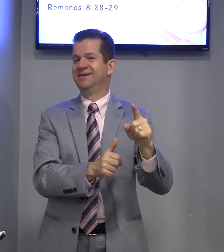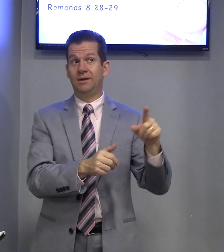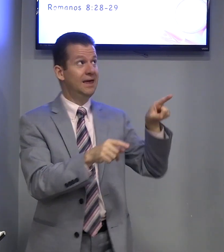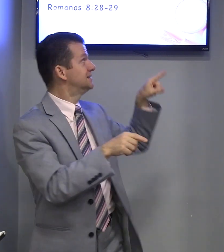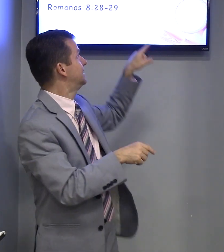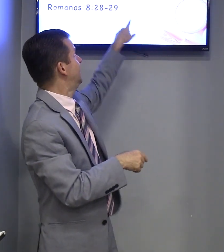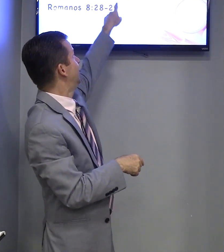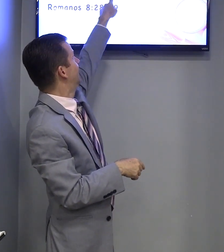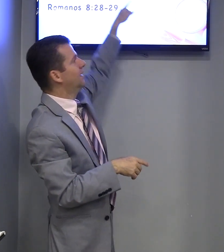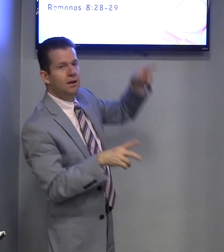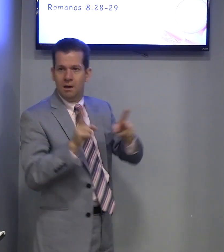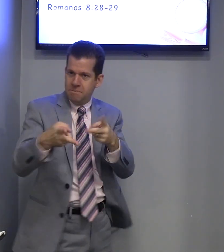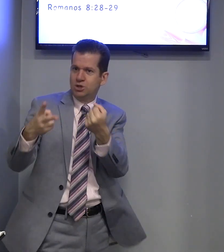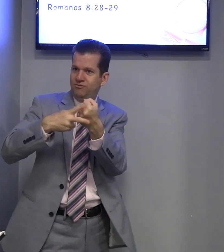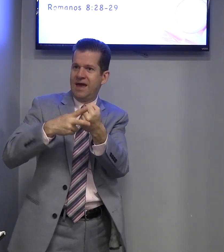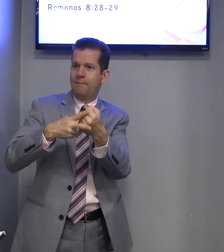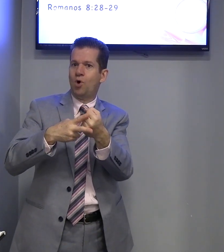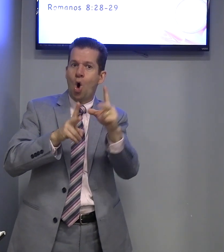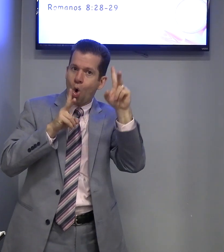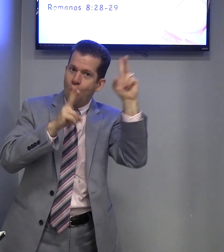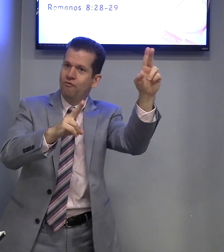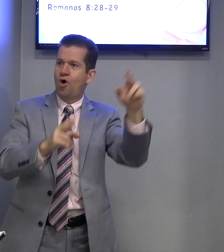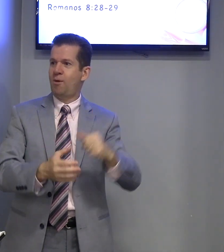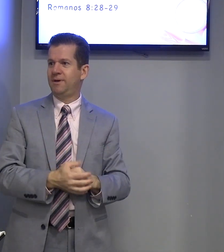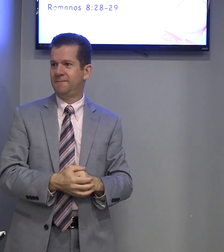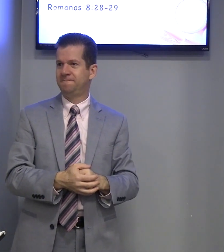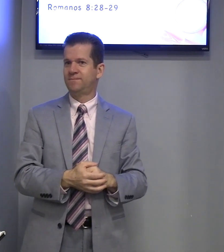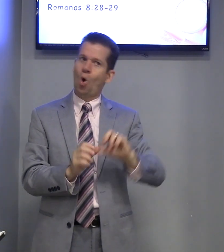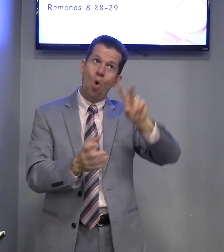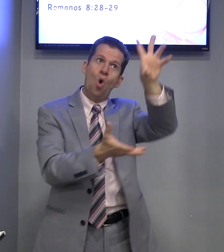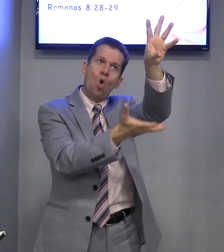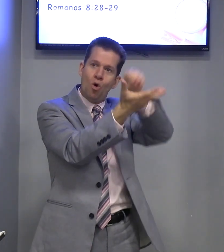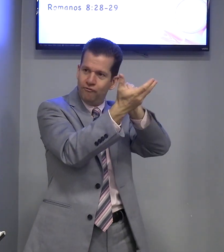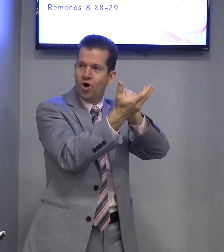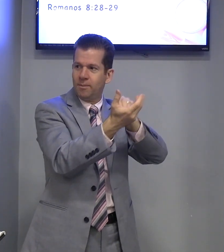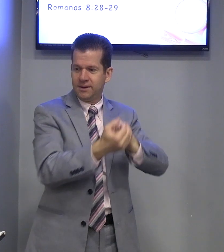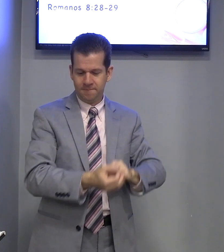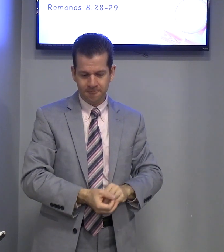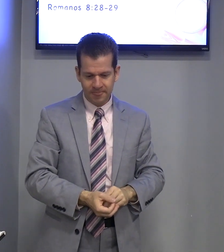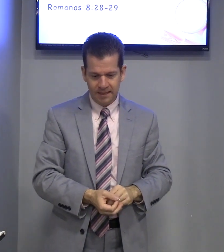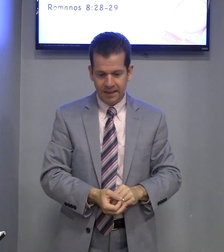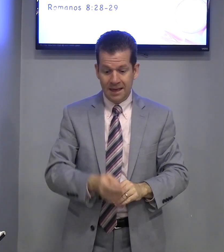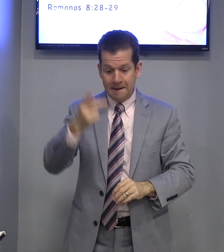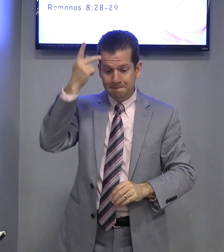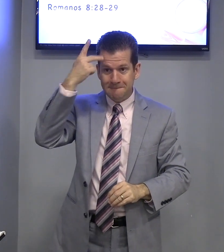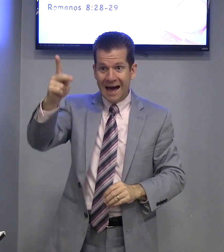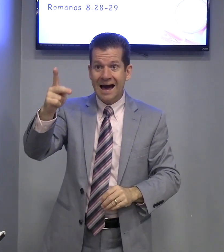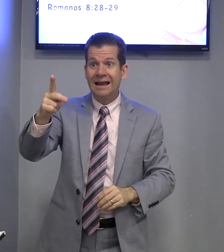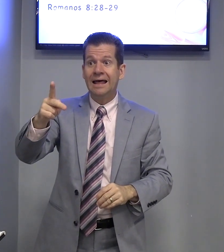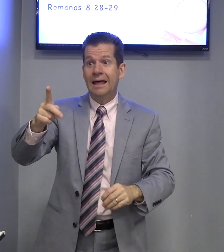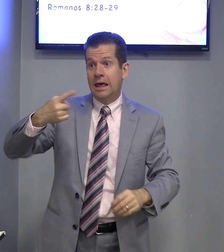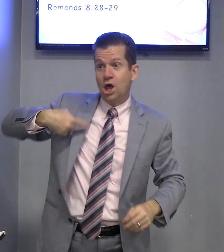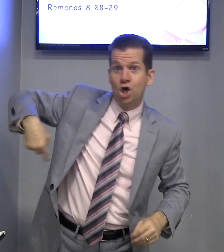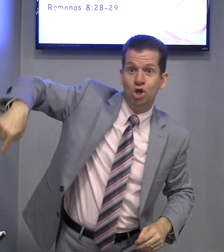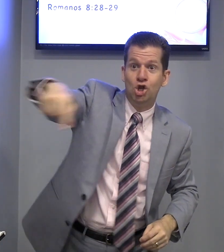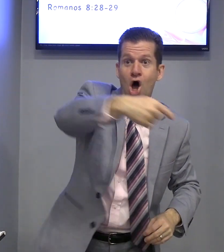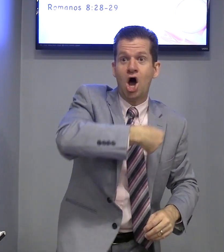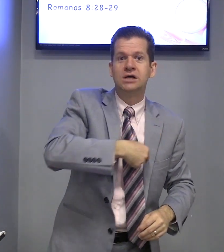Esse aqui, mesmo termo, conforme. Ou conforme. Para nós